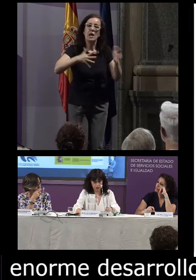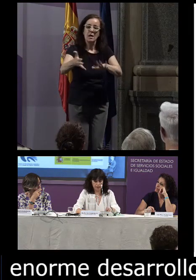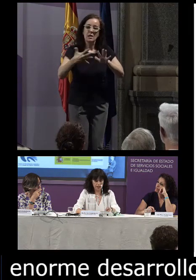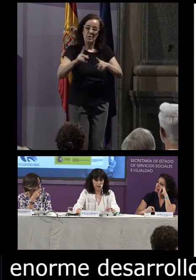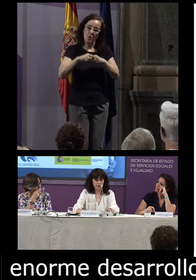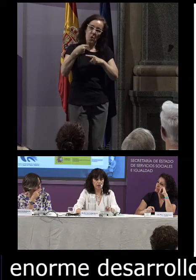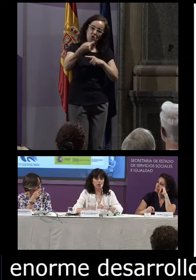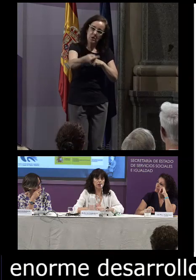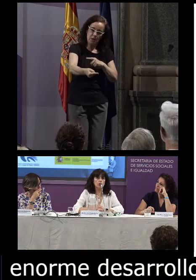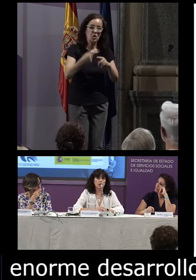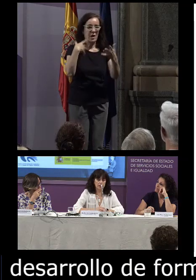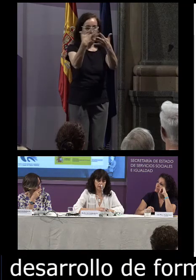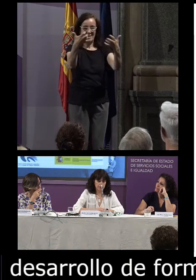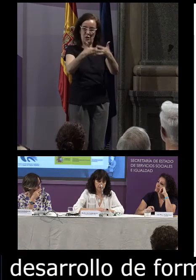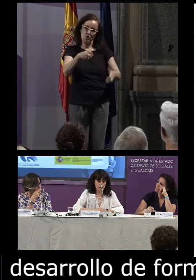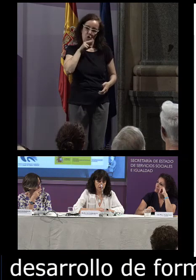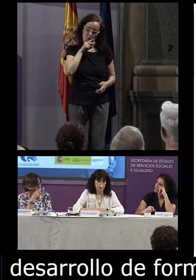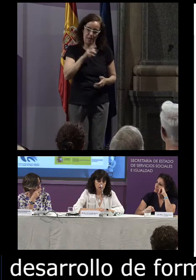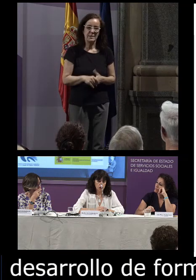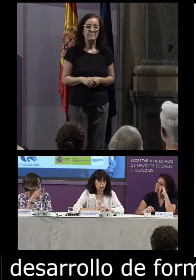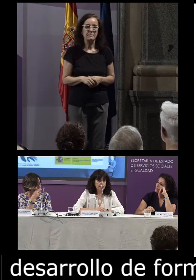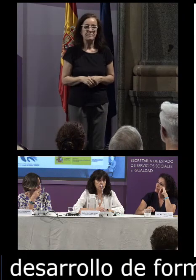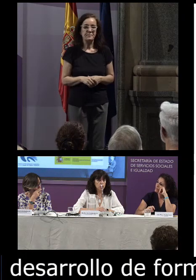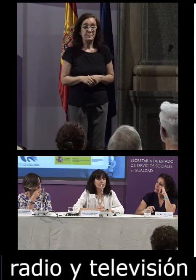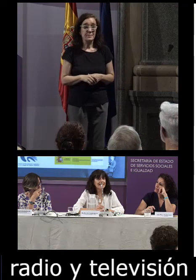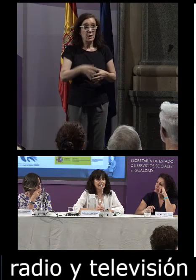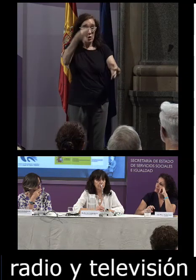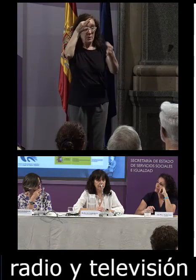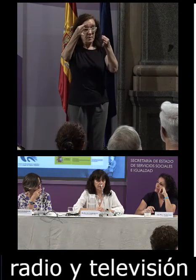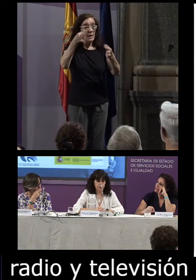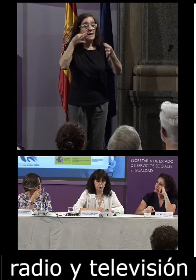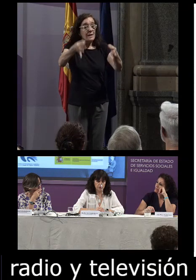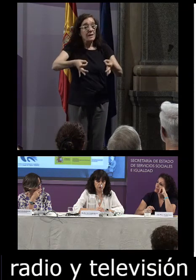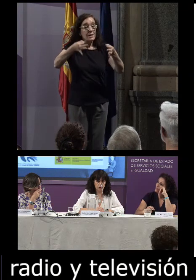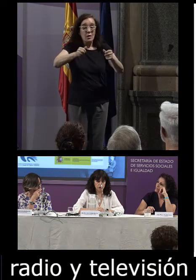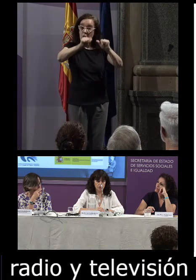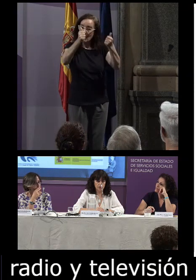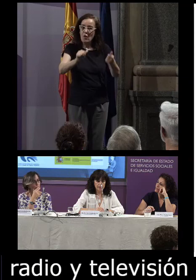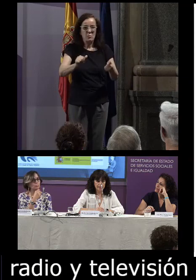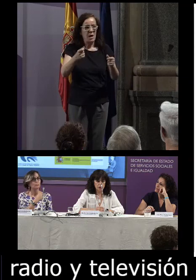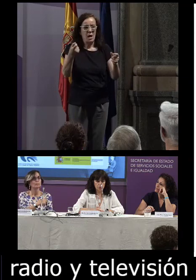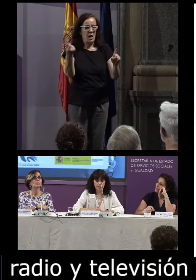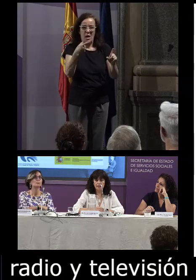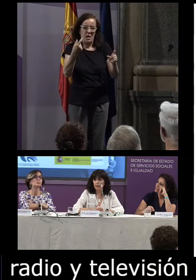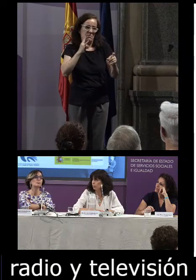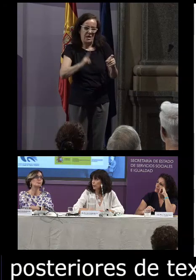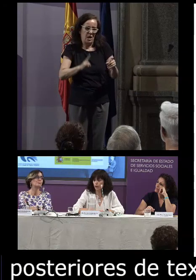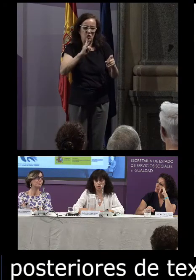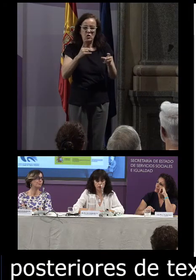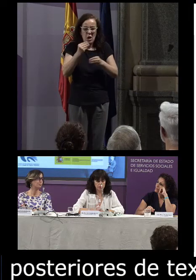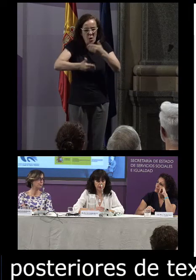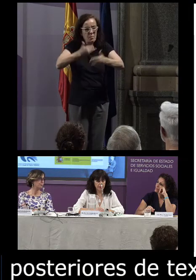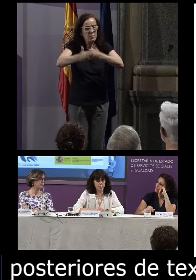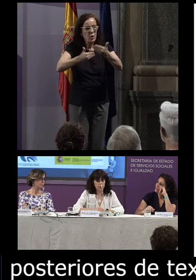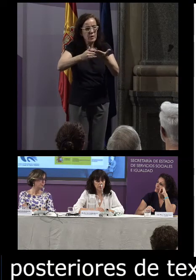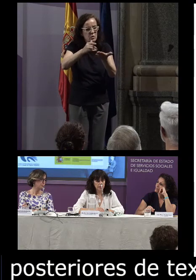posteriores de los textos orales los datos siempre en formato electrónico se someten a un proceso